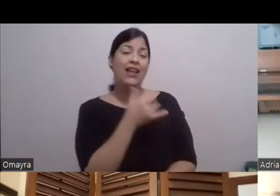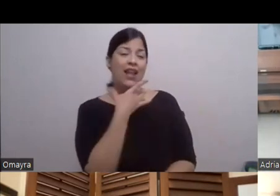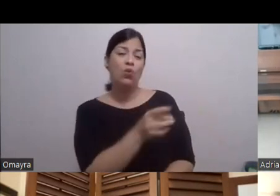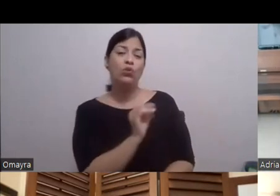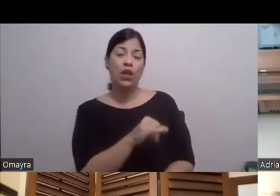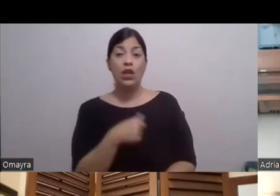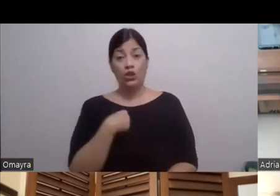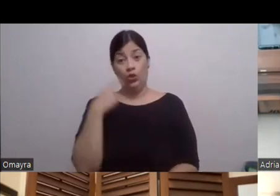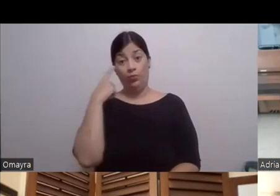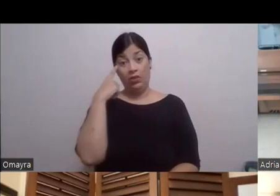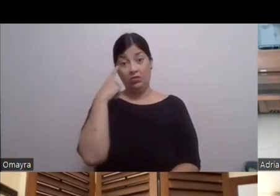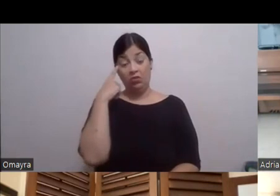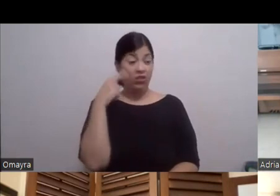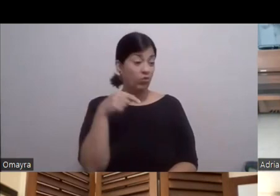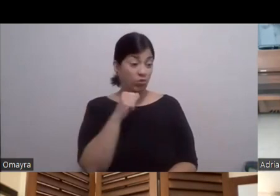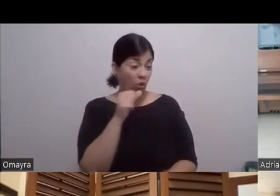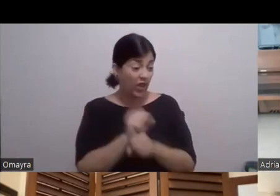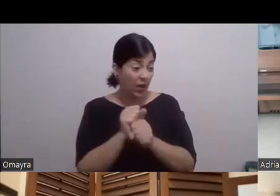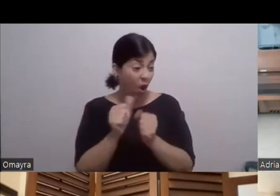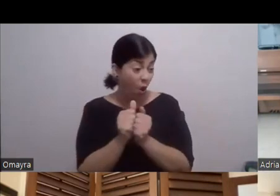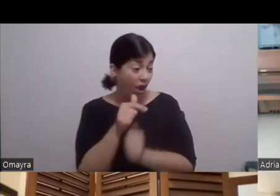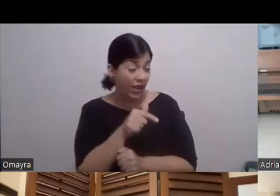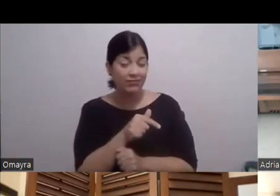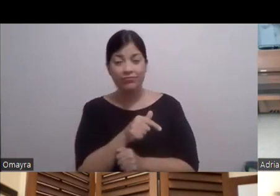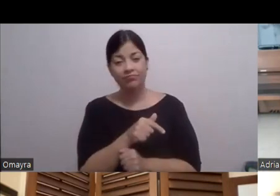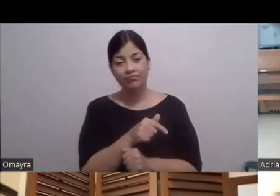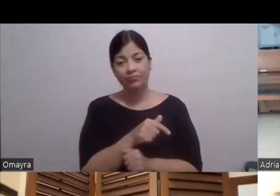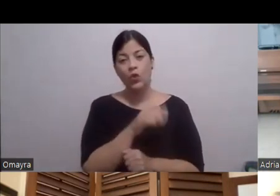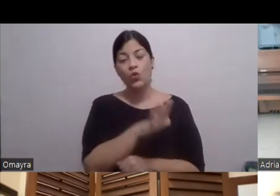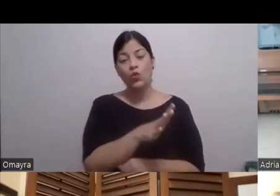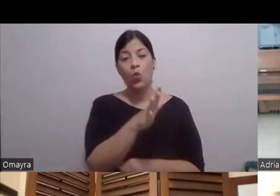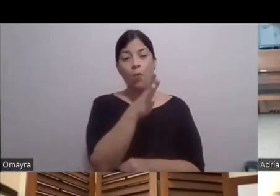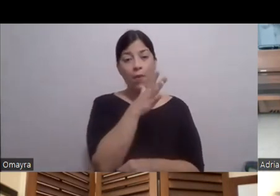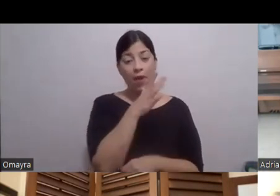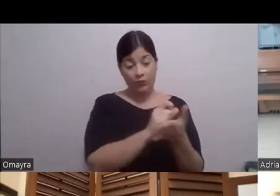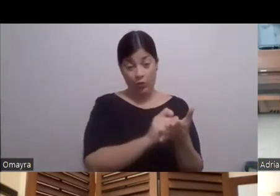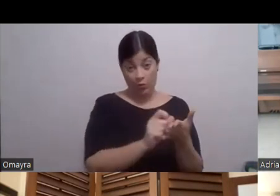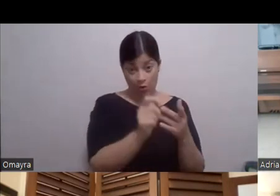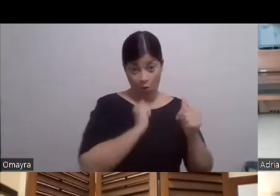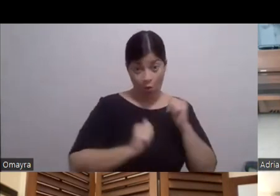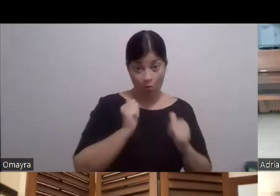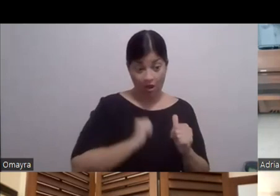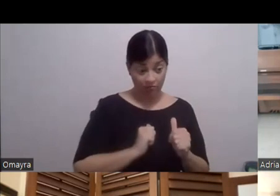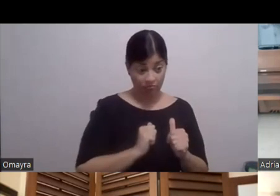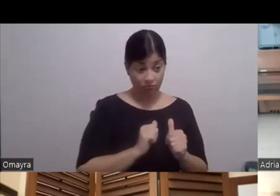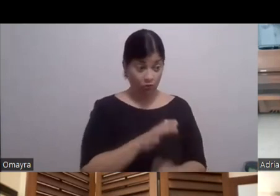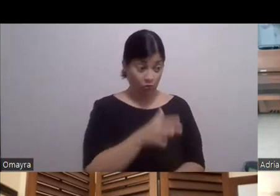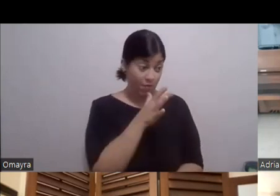dicho Porque no has hecho nada con él Su mamá le ha armado La obra Ella en un momento dado Me dijo No te gustaría dirigir Pero yo no soy director ¿Sabes? Yo